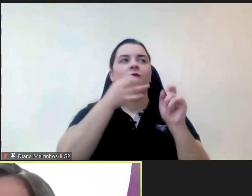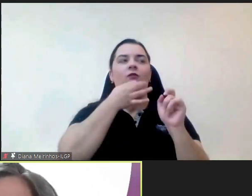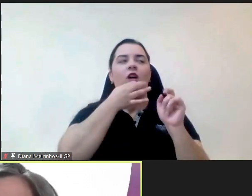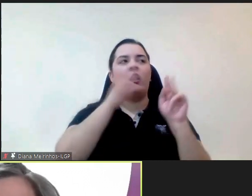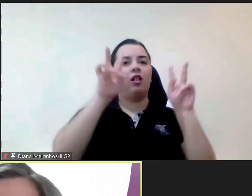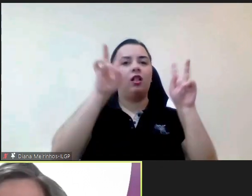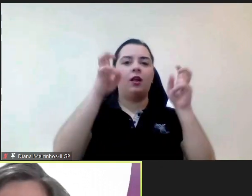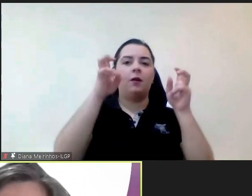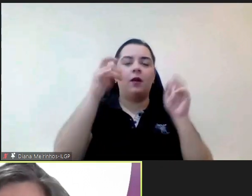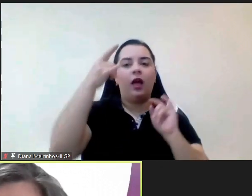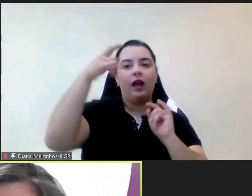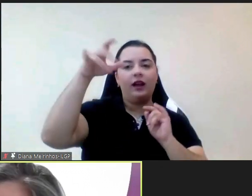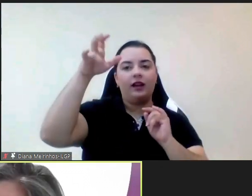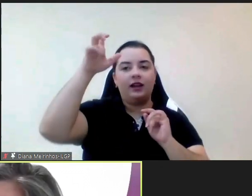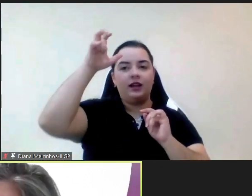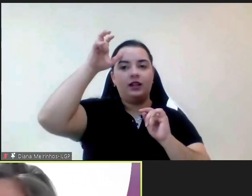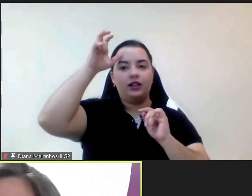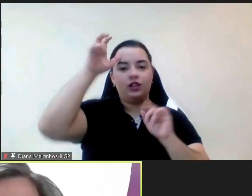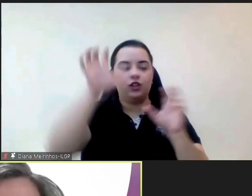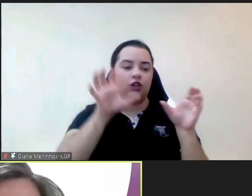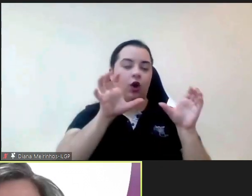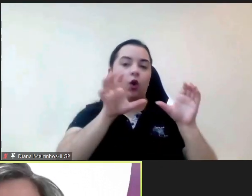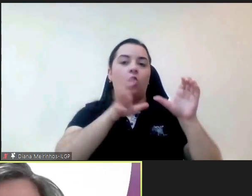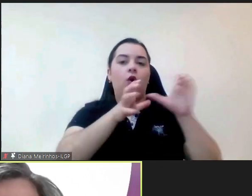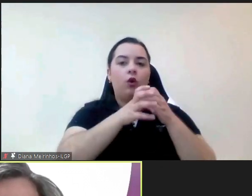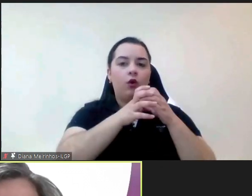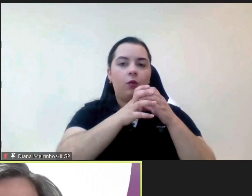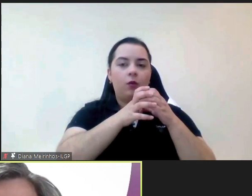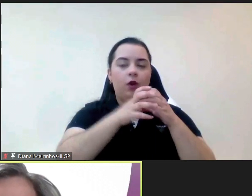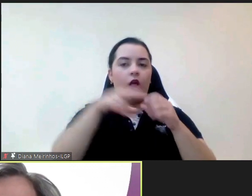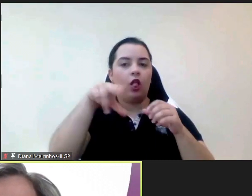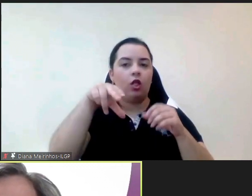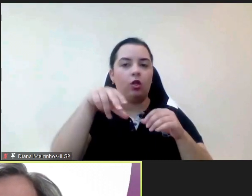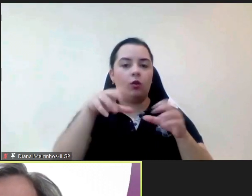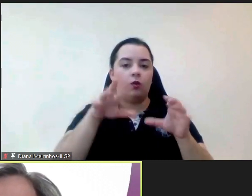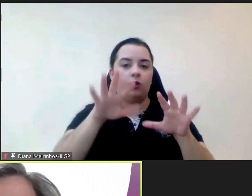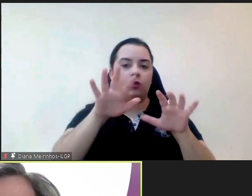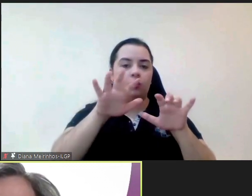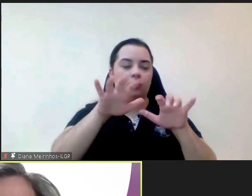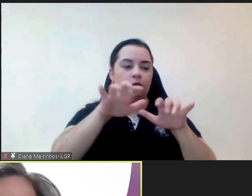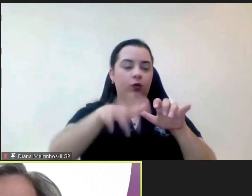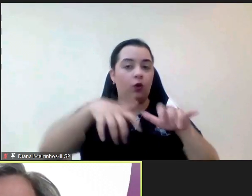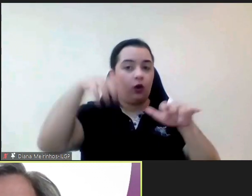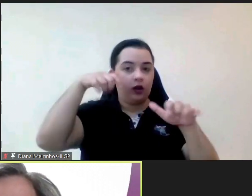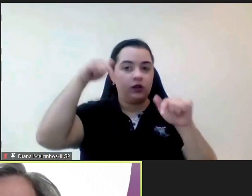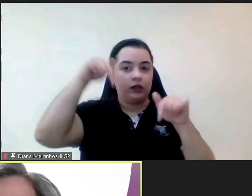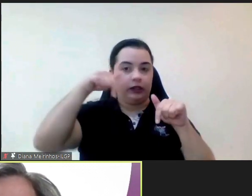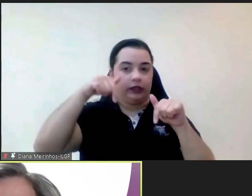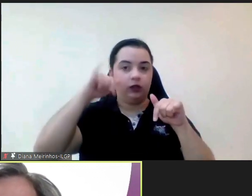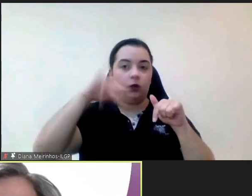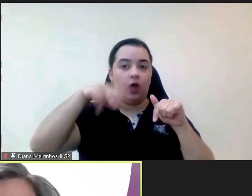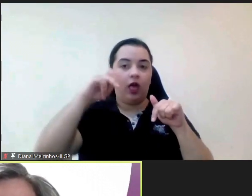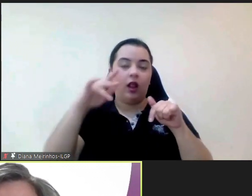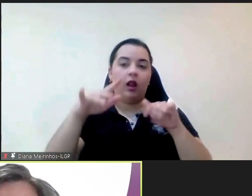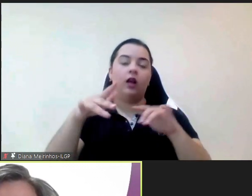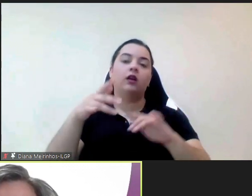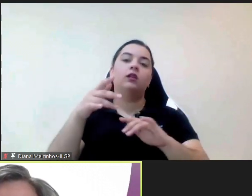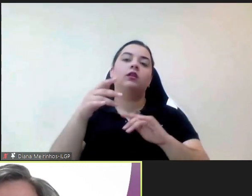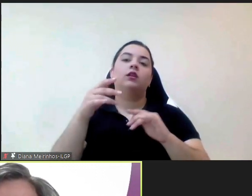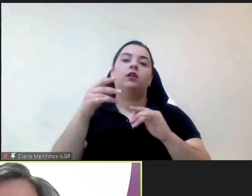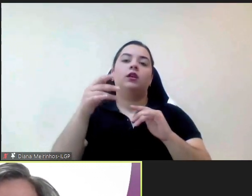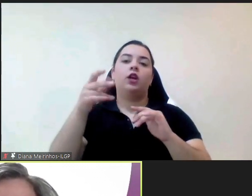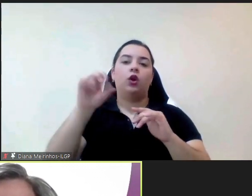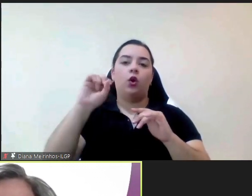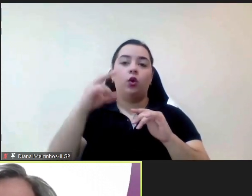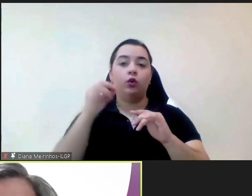que ocorreu em novembro do ano passado. utilizei precisamente essa expressão no discurso de abertura, dizendo que a administração pública